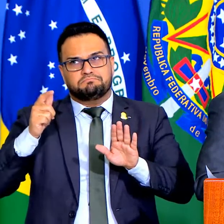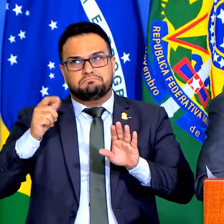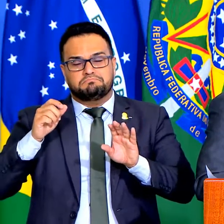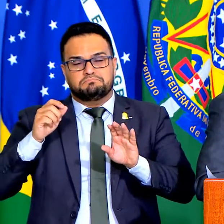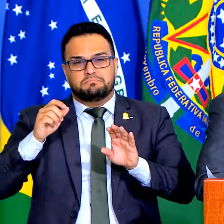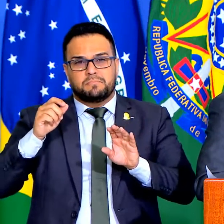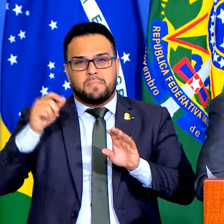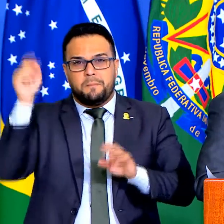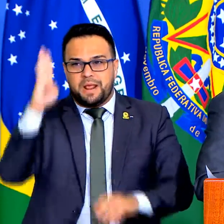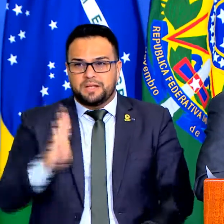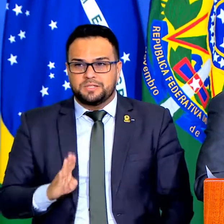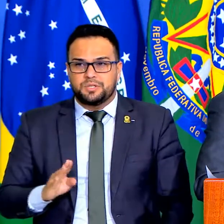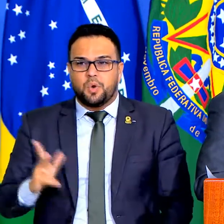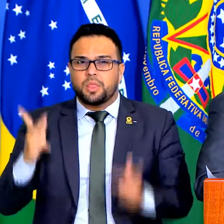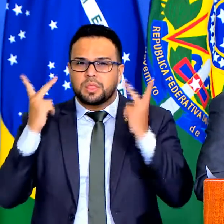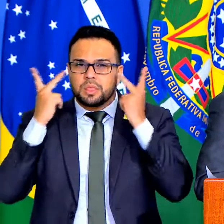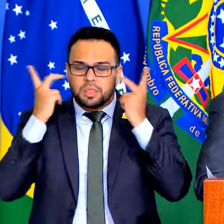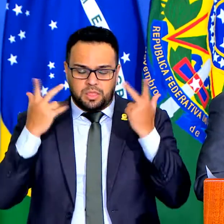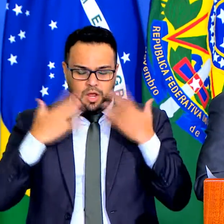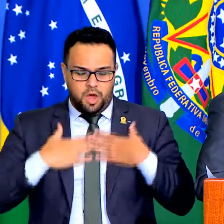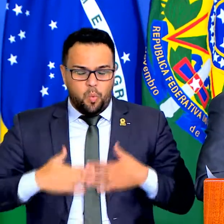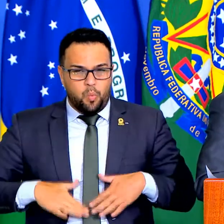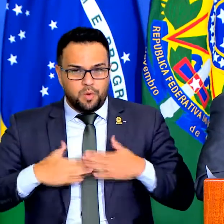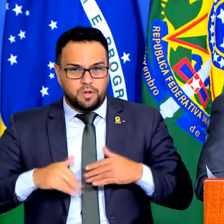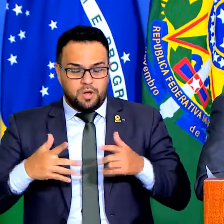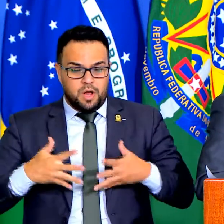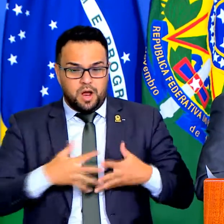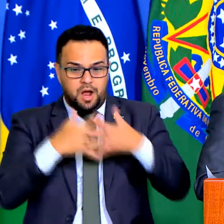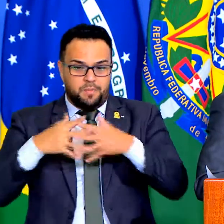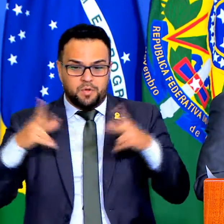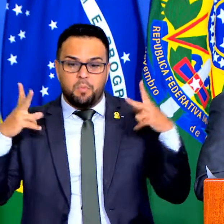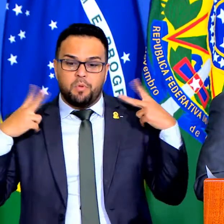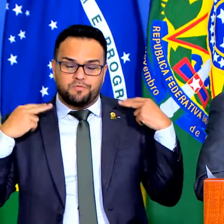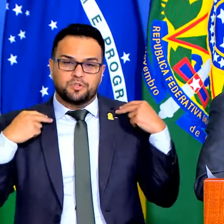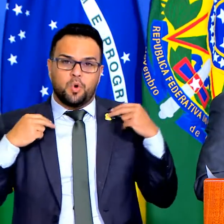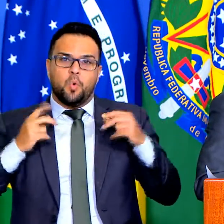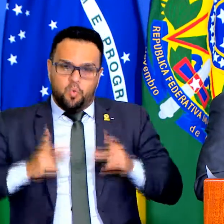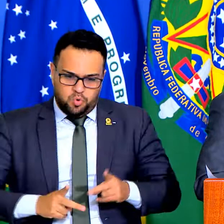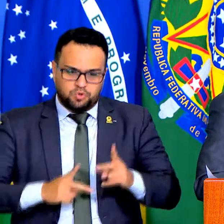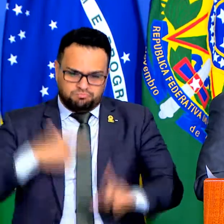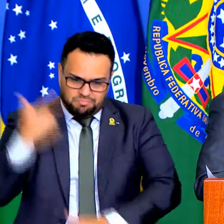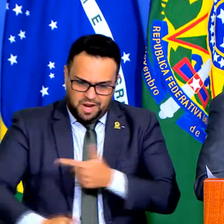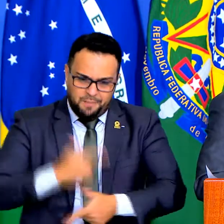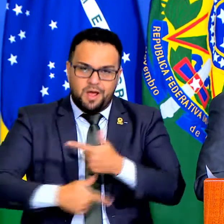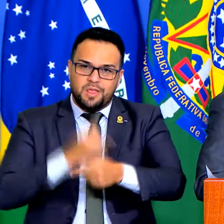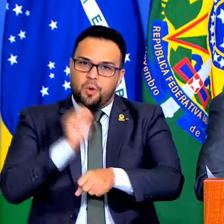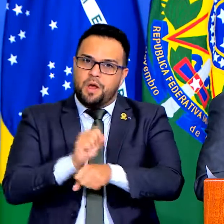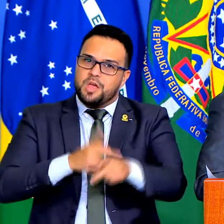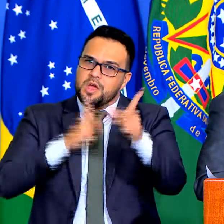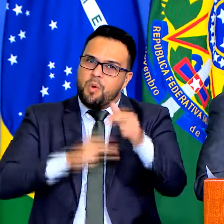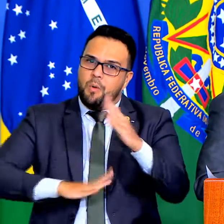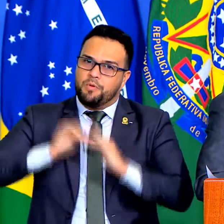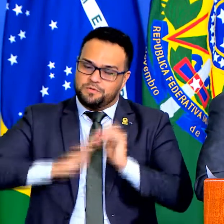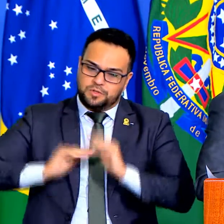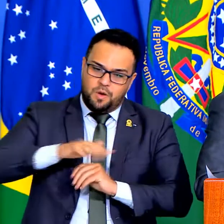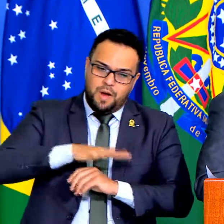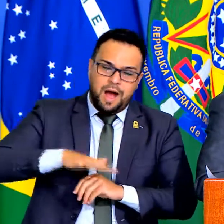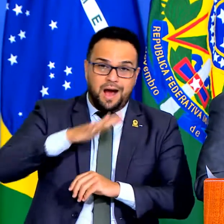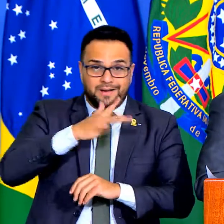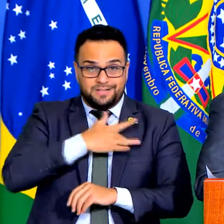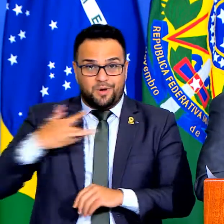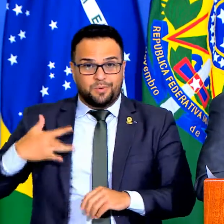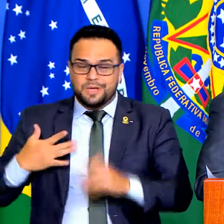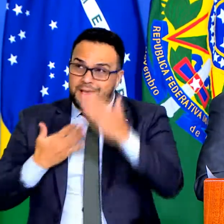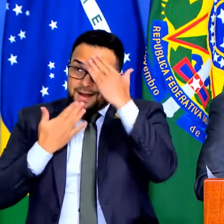além dos homens do campo, além dos profissionais de saúde, não pararam, e graças a Deus nós estamos não